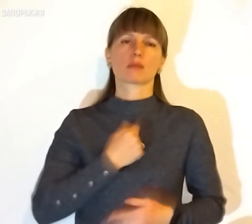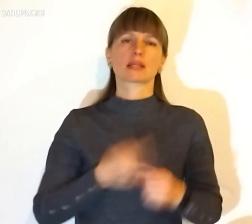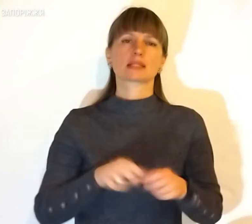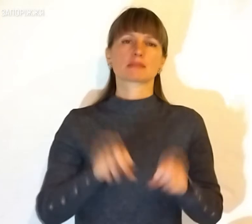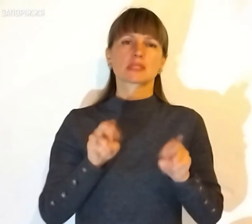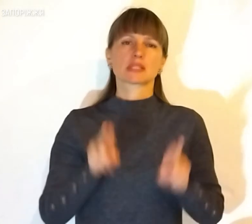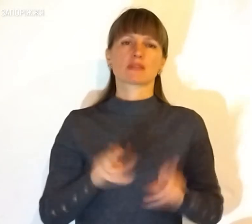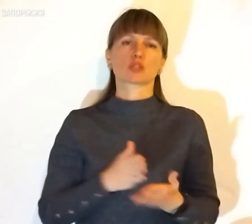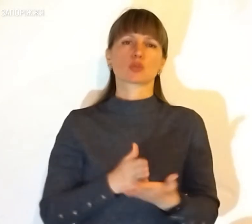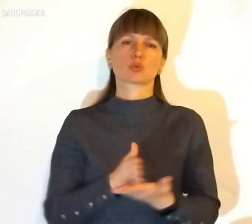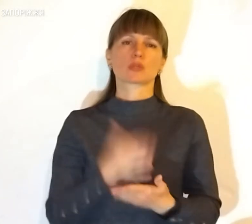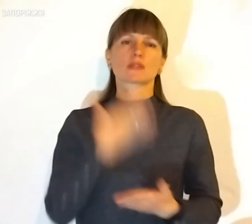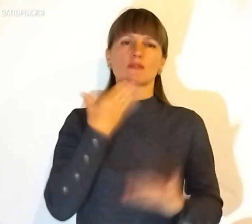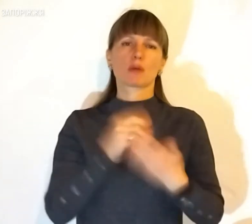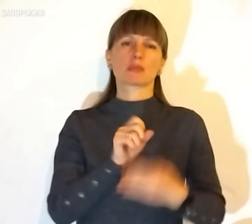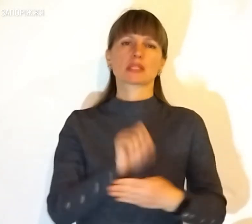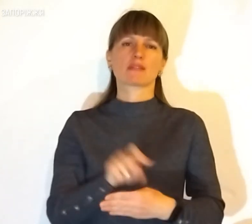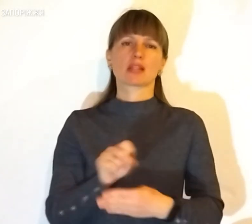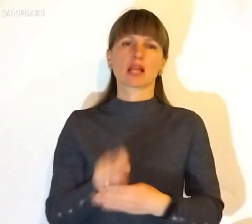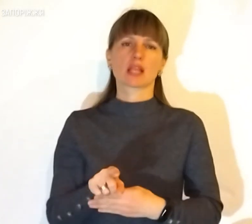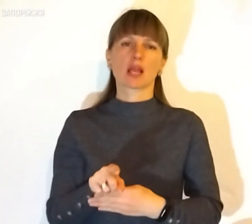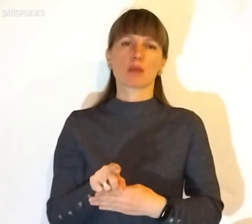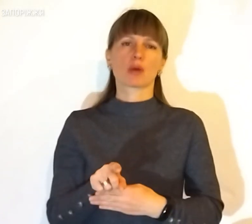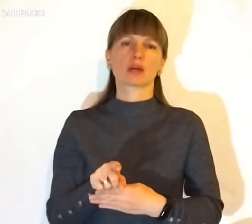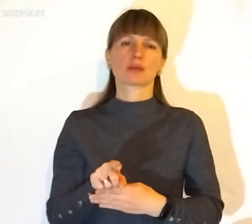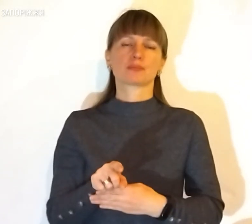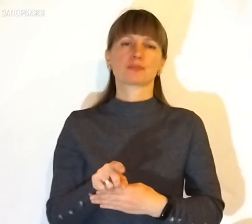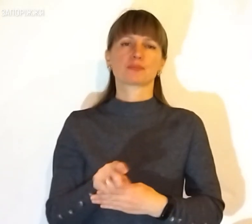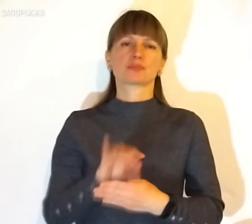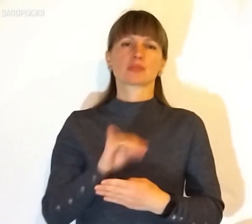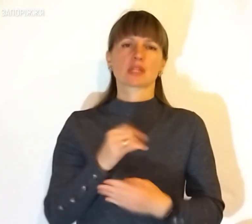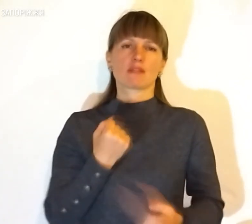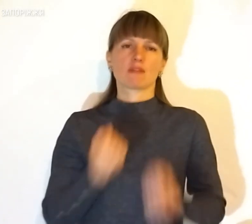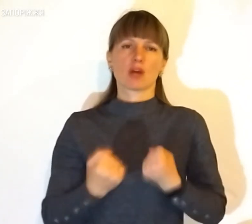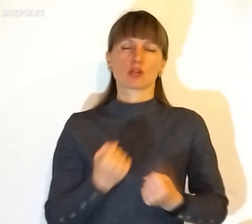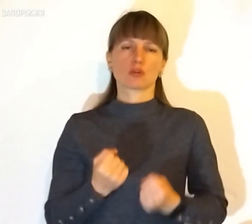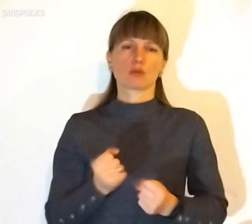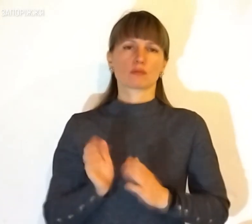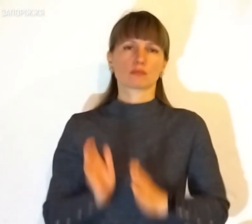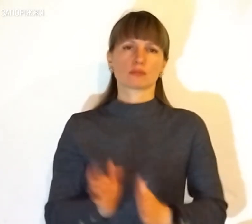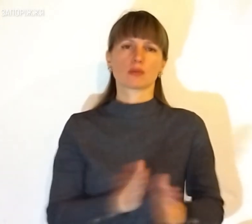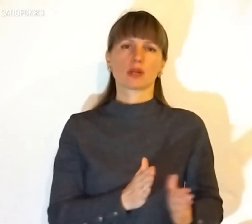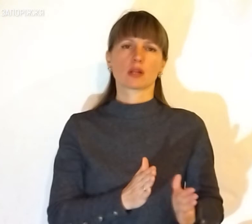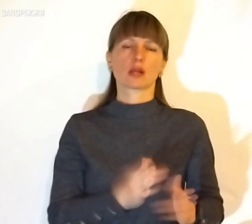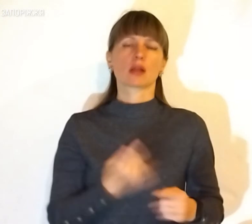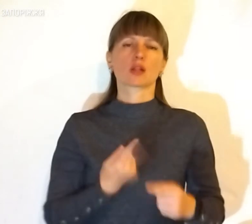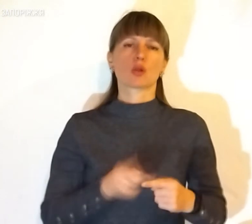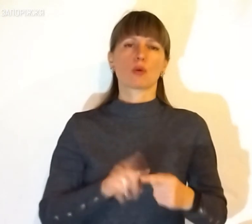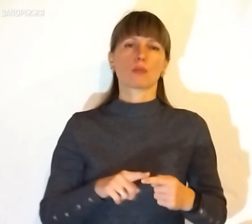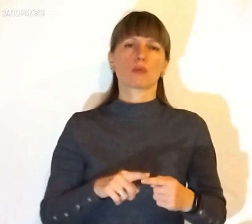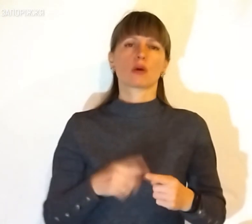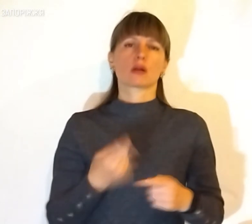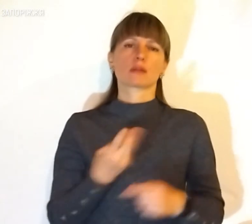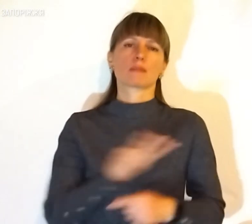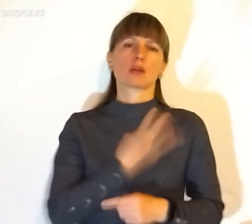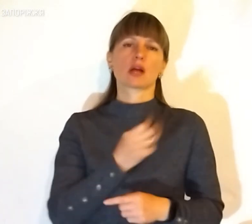специфічна структура зі своїми завданнями і з твердою дисципліною. Тому це бажано. Але